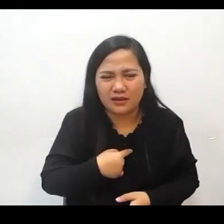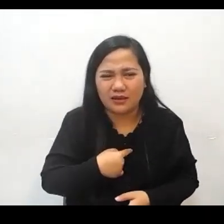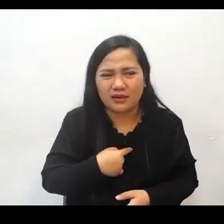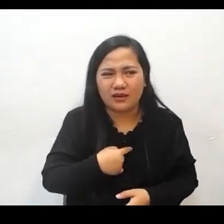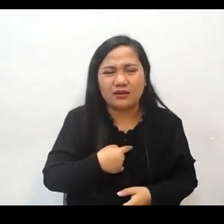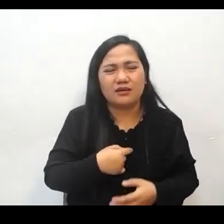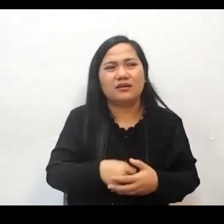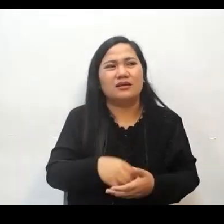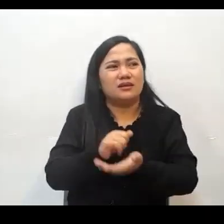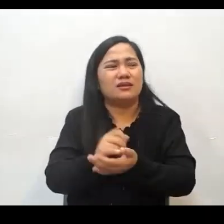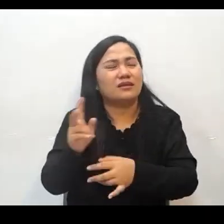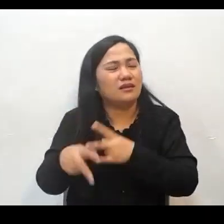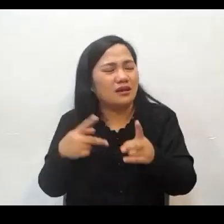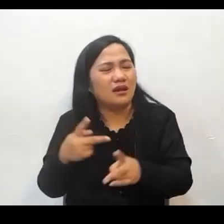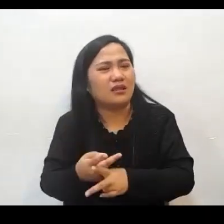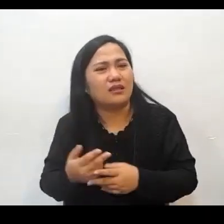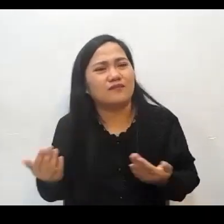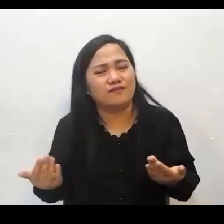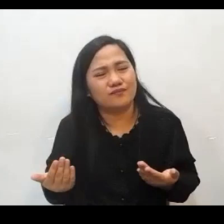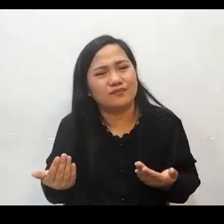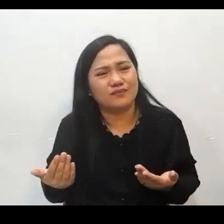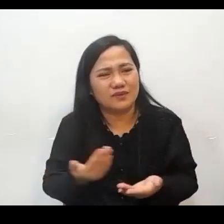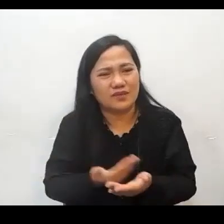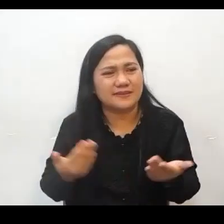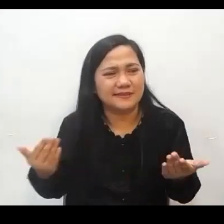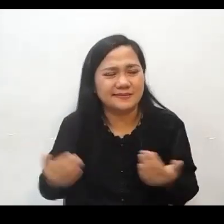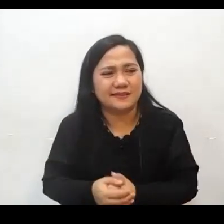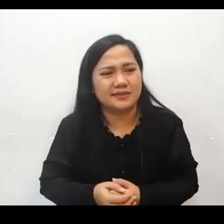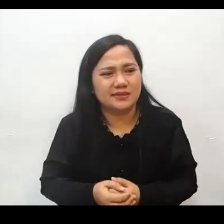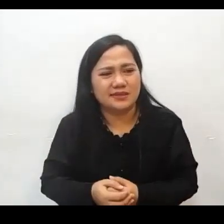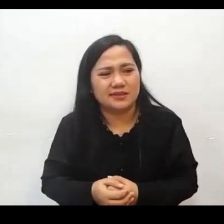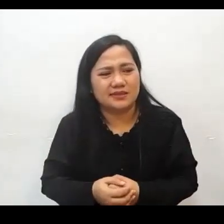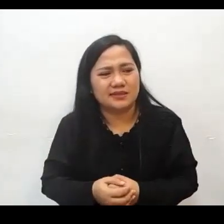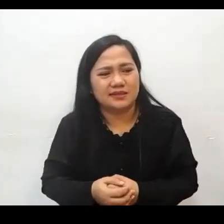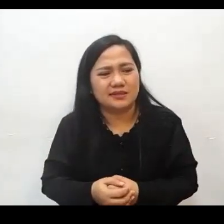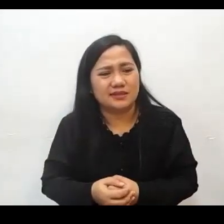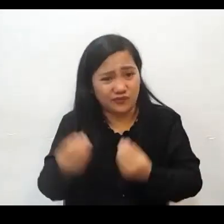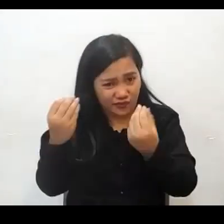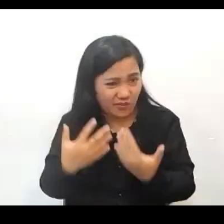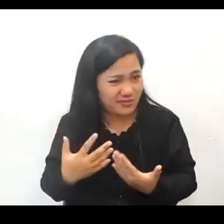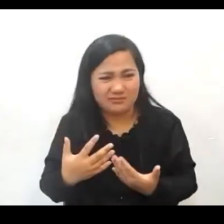kaya kung hindi nila nais pag-usapan yung gawain ng Diyos bakit pa nila kailangan sabihin yung ganung uri ng informasyon